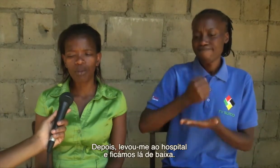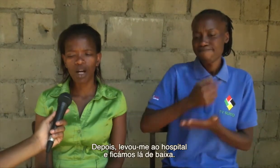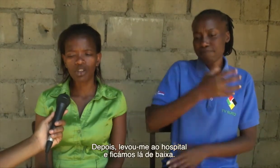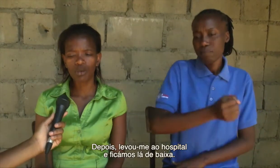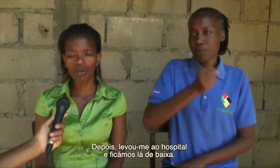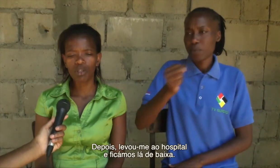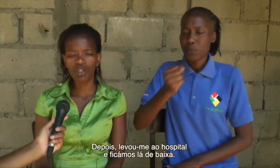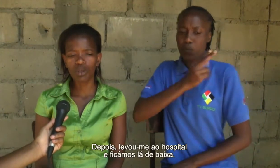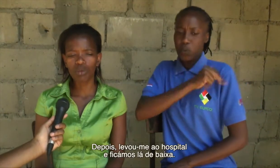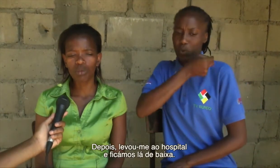baixa comigo.